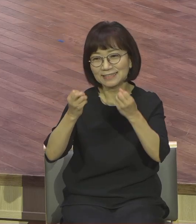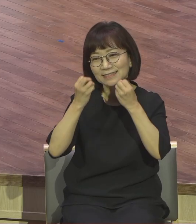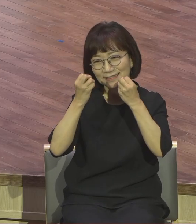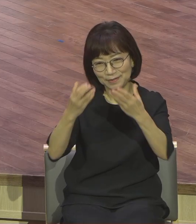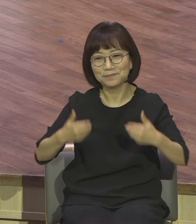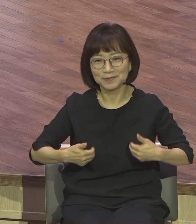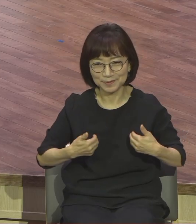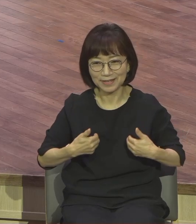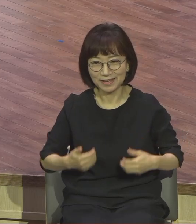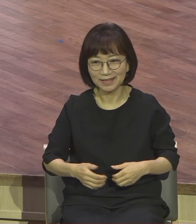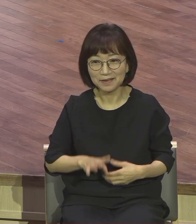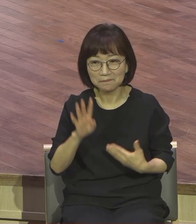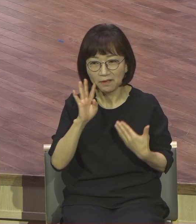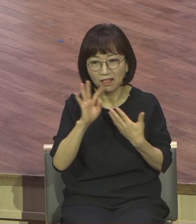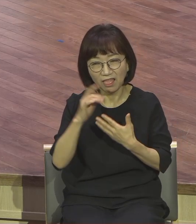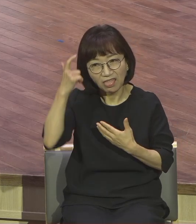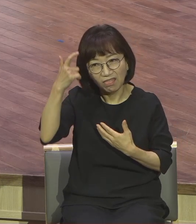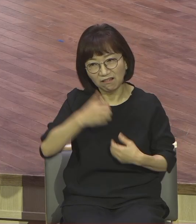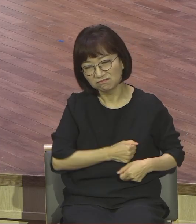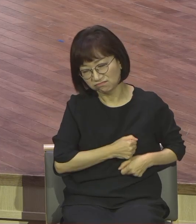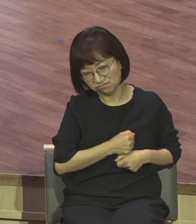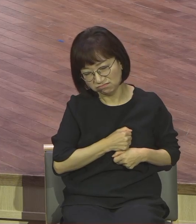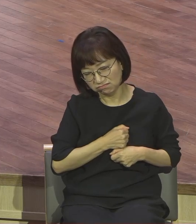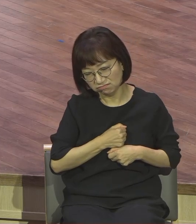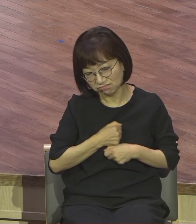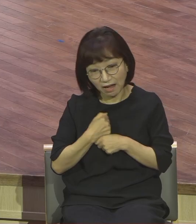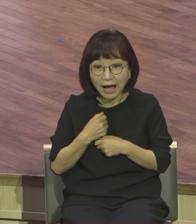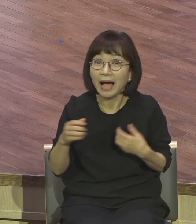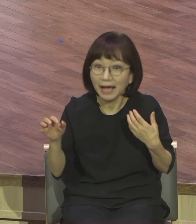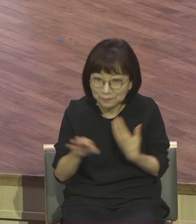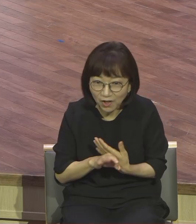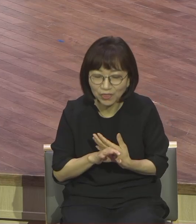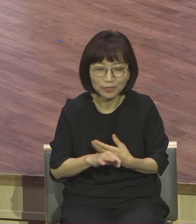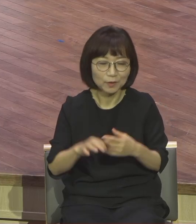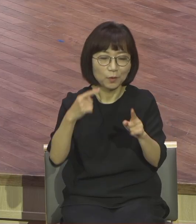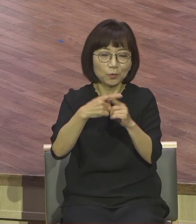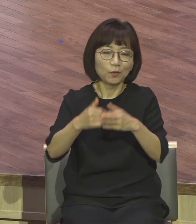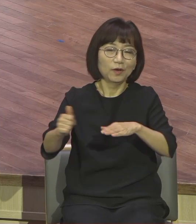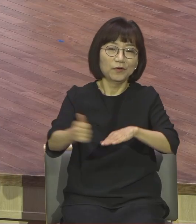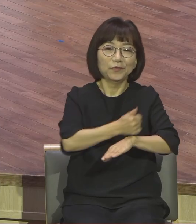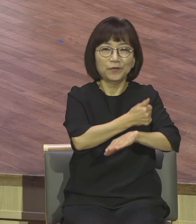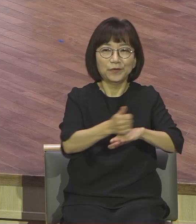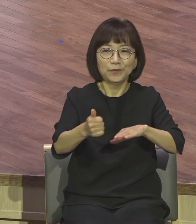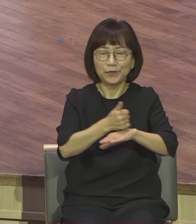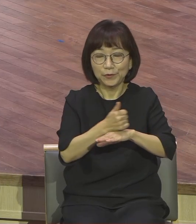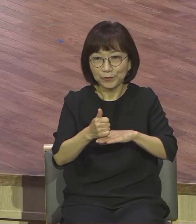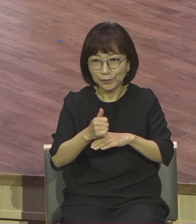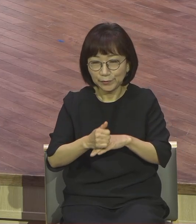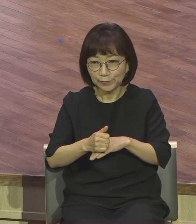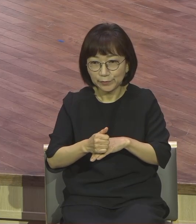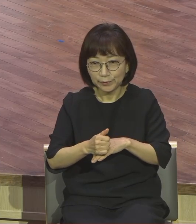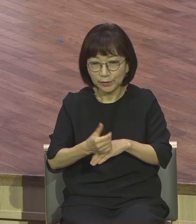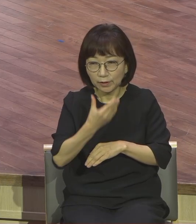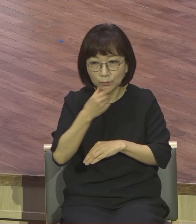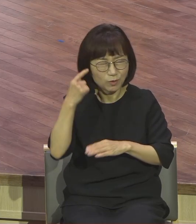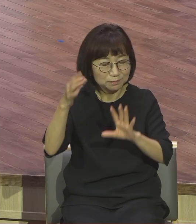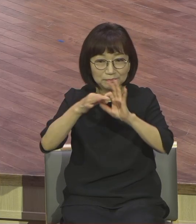되느냐 교회 안에서 같이 다니면서도 허소리합니다. 딴소리합니다. 알지도 못하는 소리합니다.